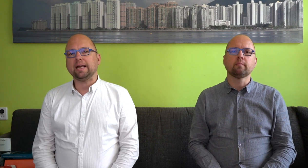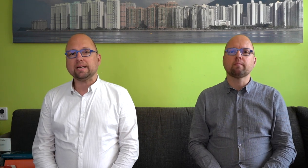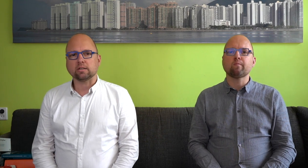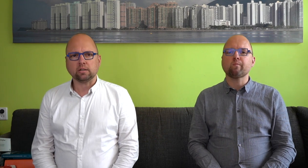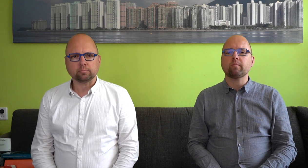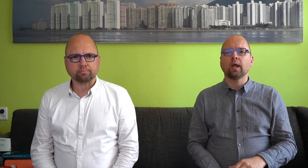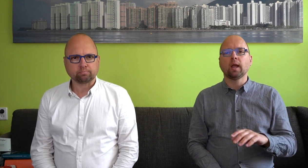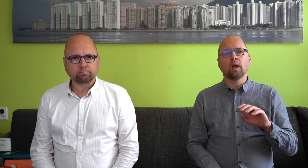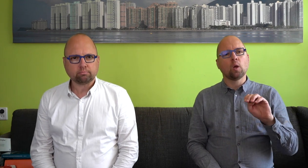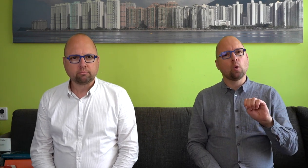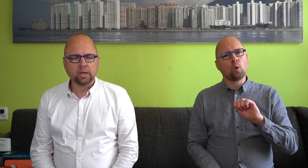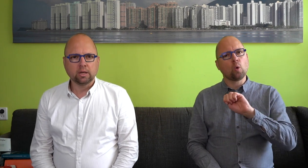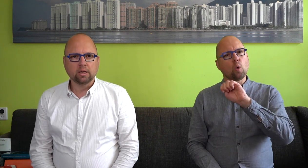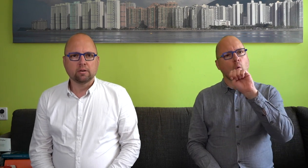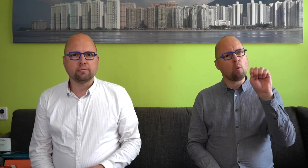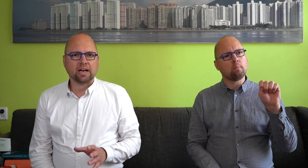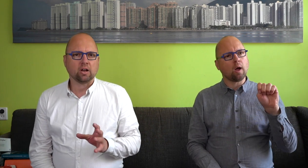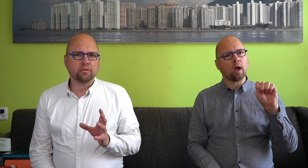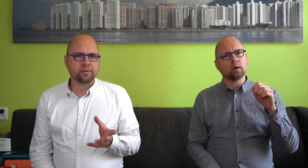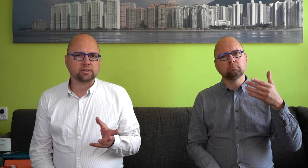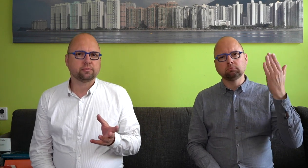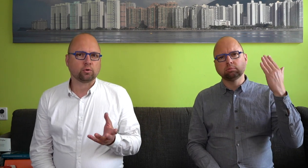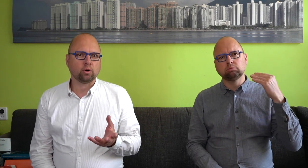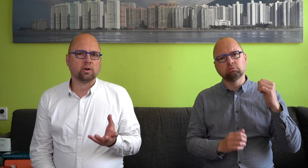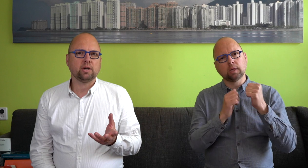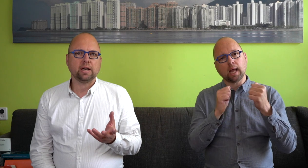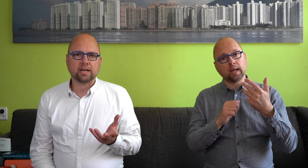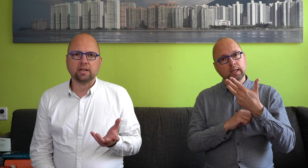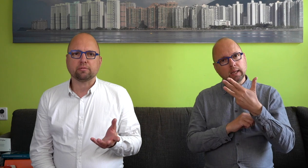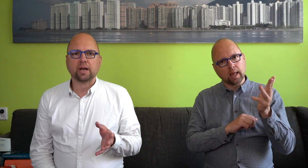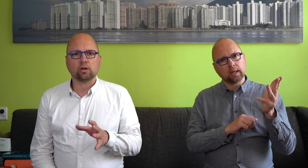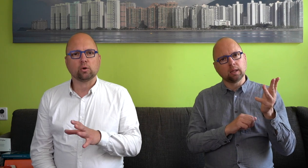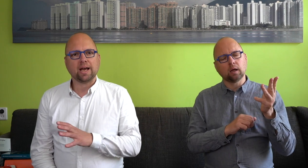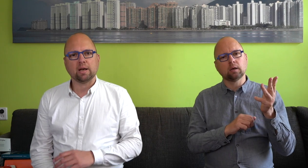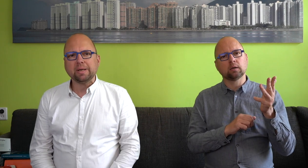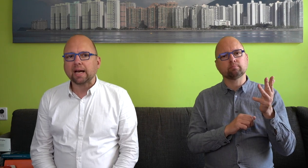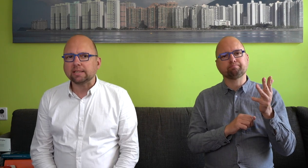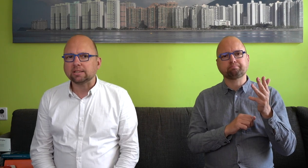negentig, via een handvest voor erkenning van regionale en minderheidstalen,